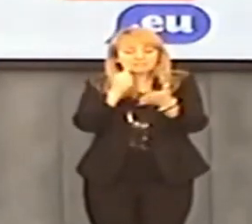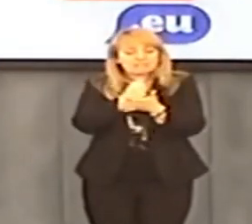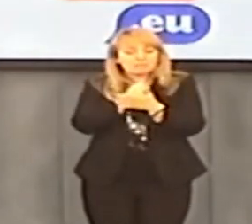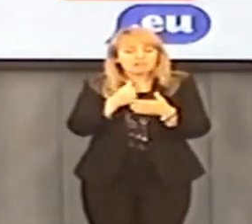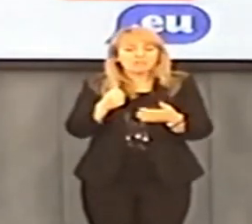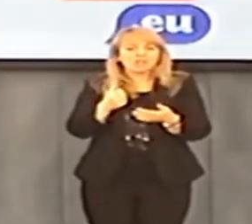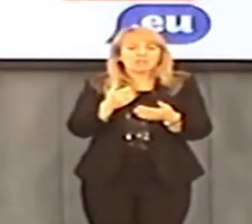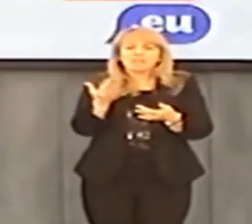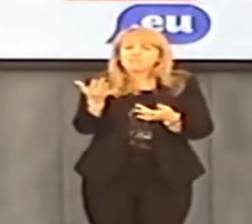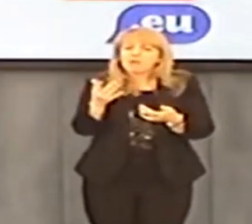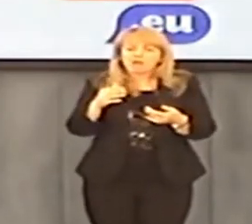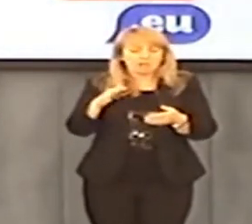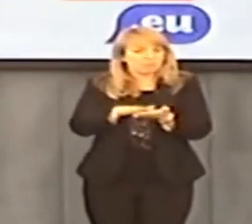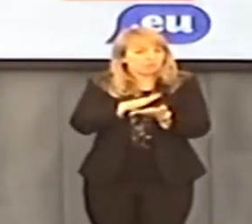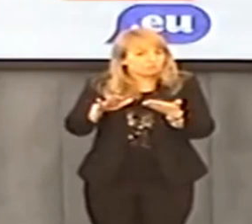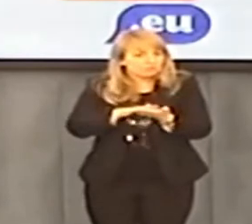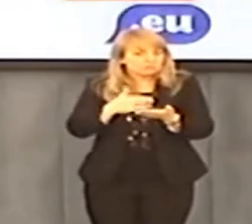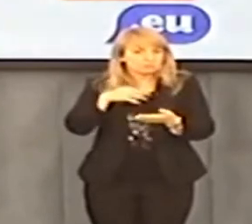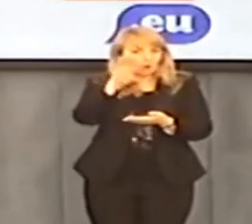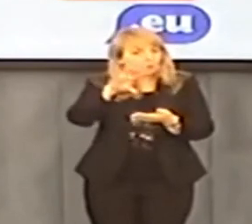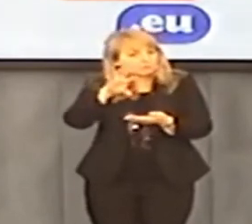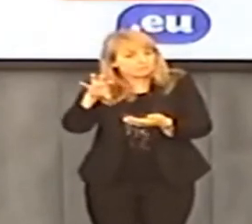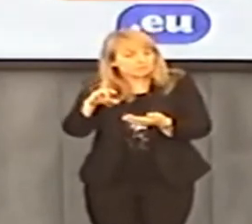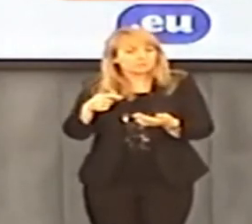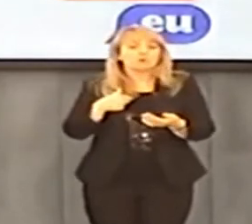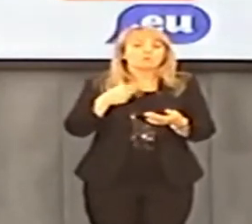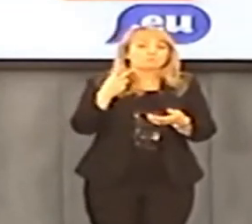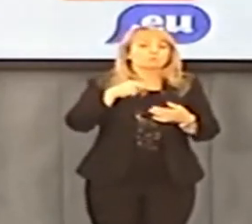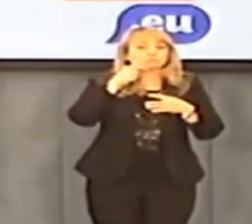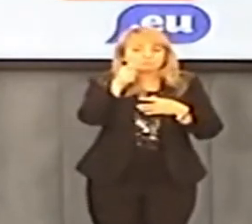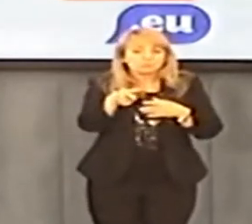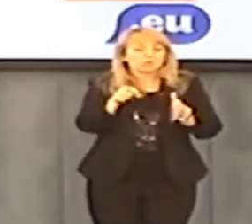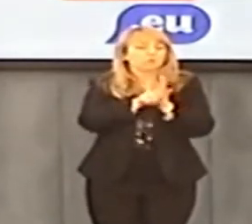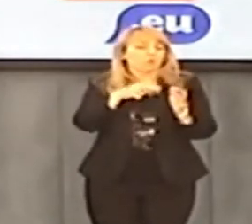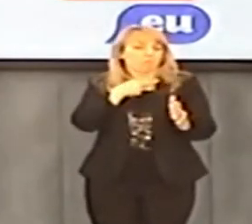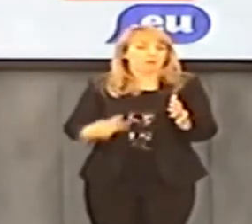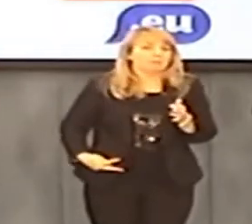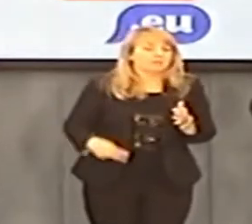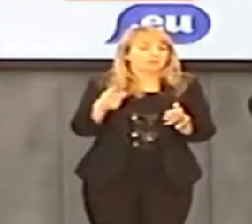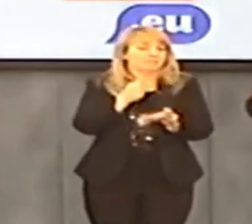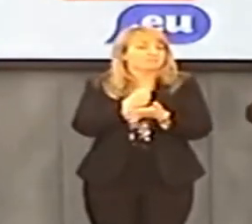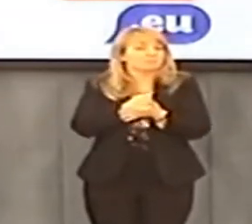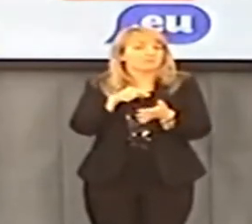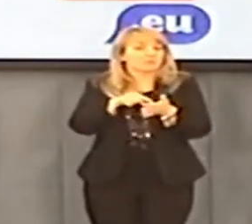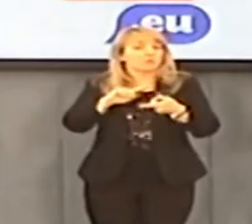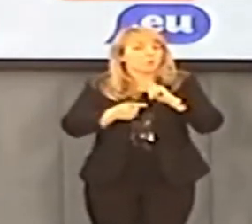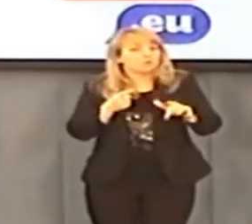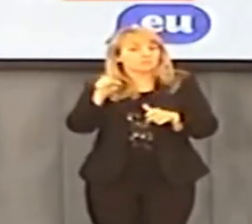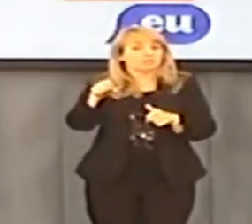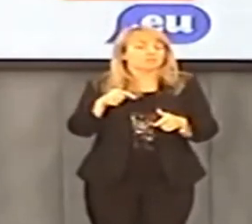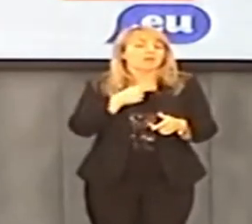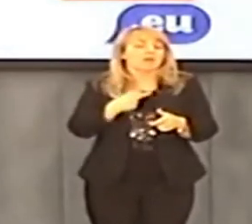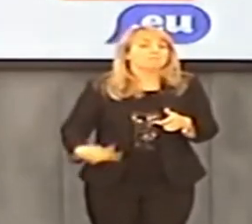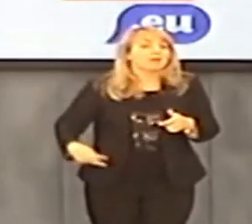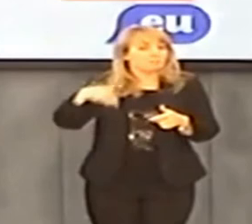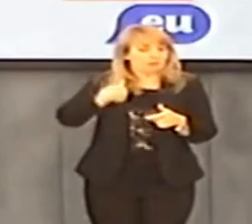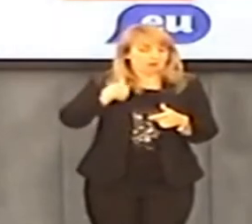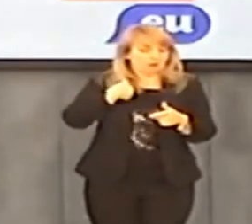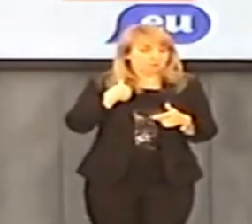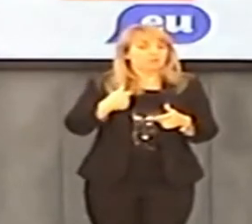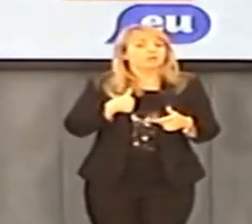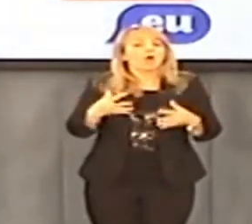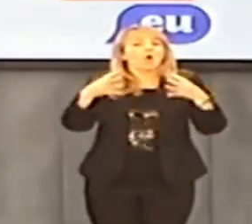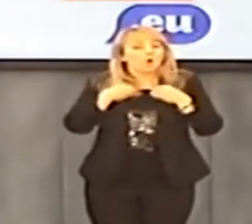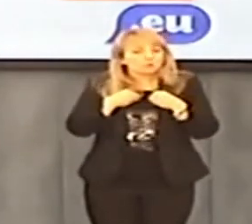monitorował od wielu, wielu miesięcy. Pół roku temu się zwrócili do premiera z moją interpelacją do premiera polskiego rządu Donalda